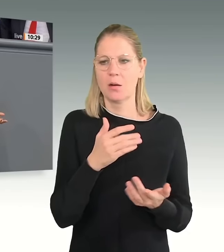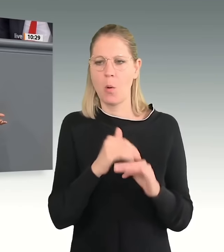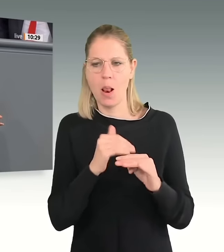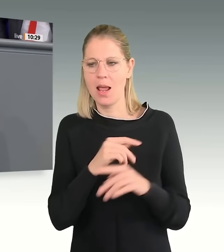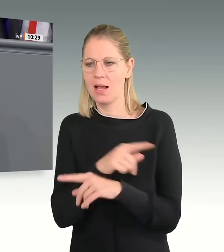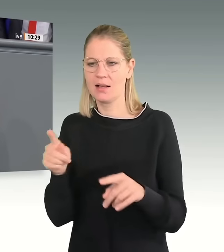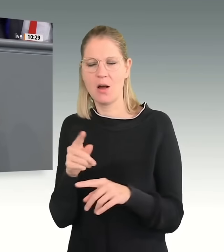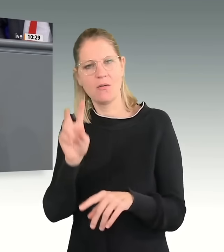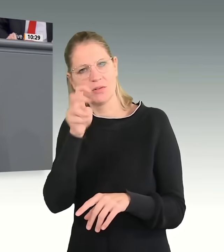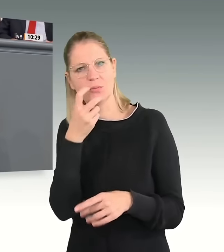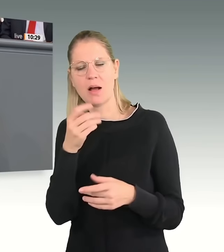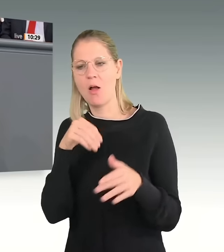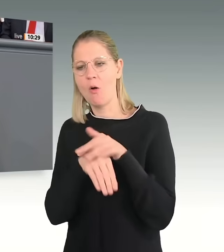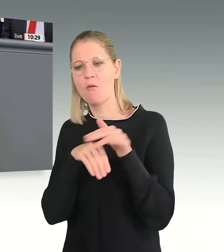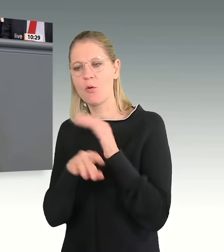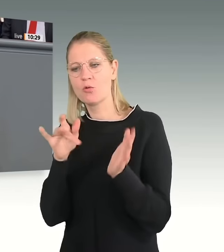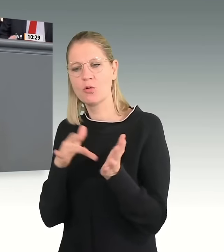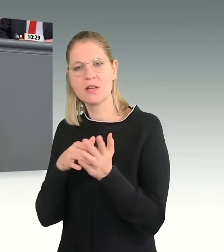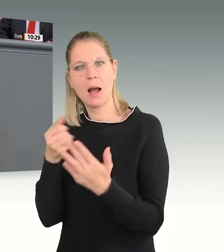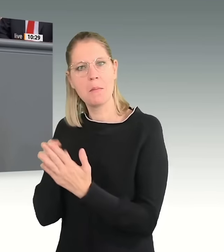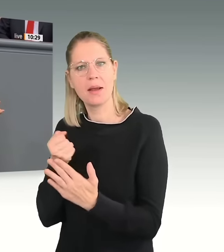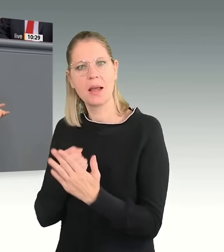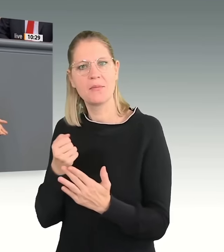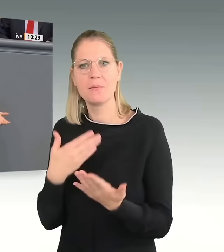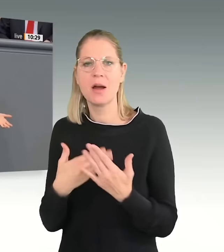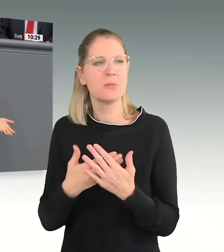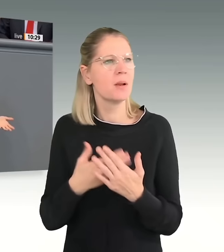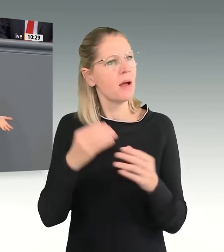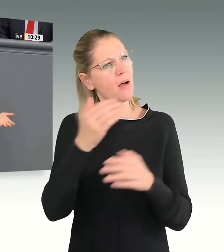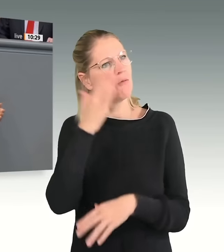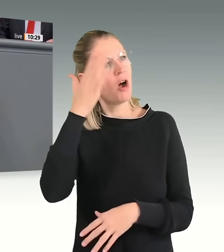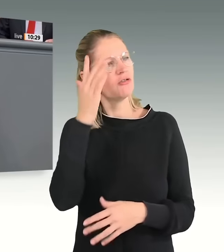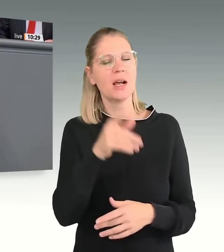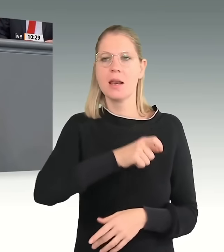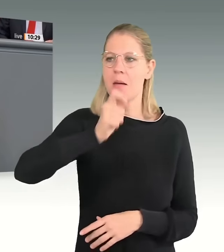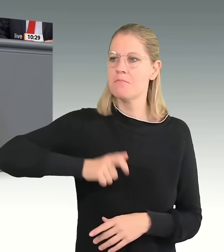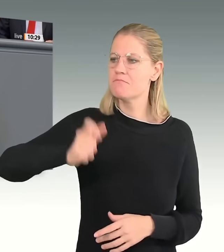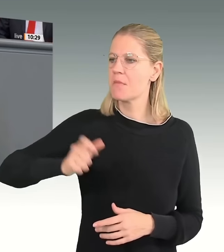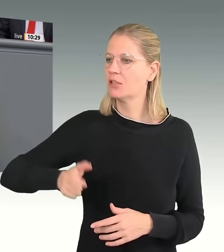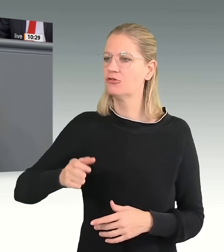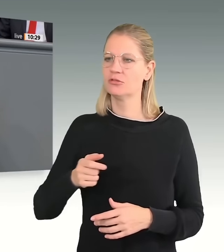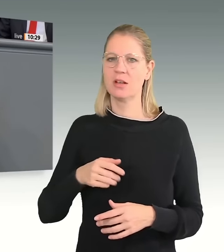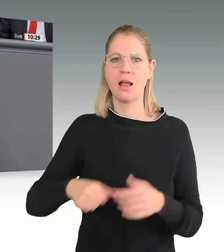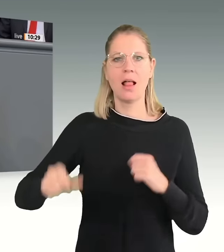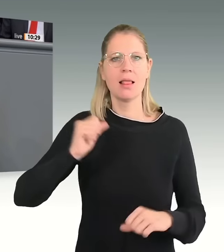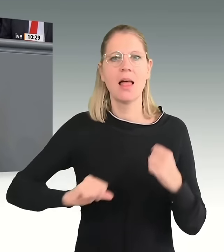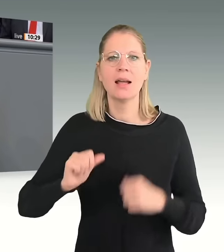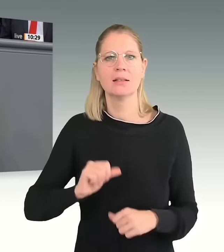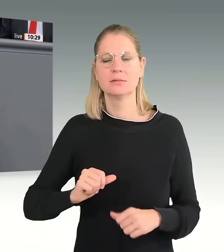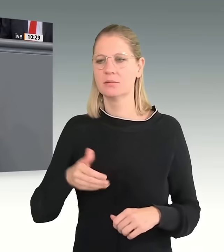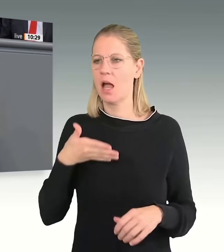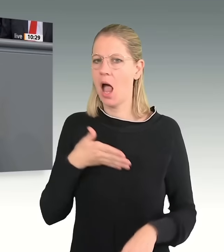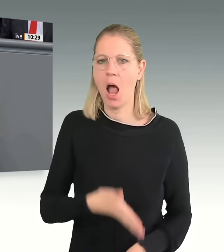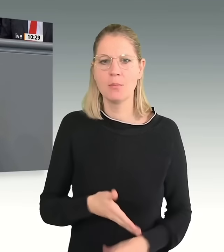bekämpfen. Stellen Sie sich mal vor, Menschen, die unter Armut leiden oder Verfolgung und Tod befürchten müssen, müssten gar nicht fliehen.